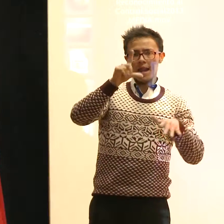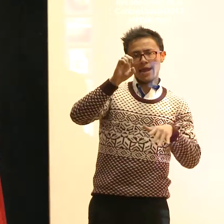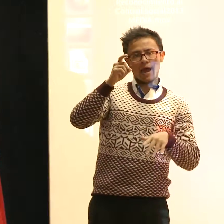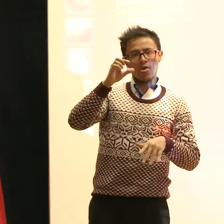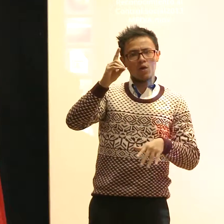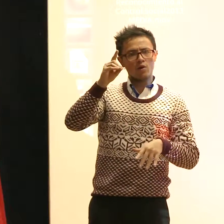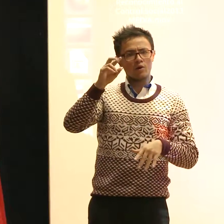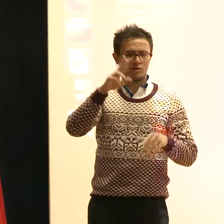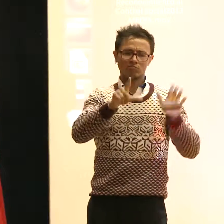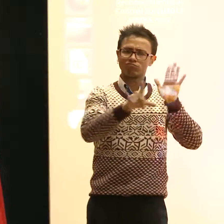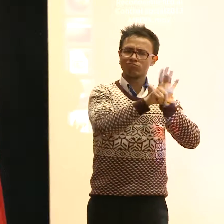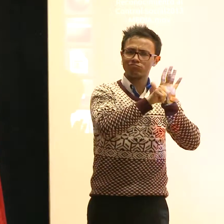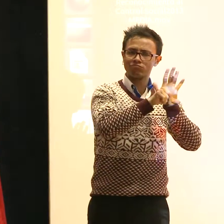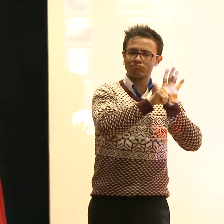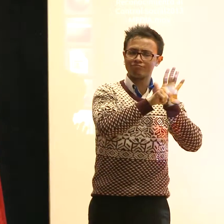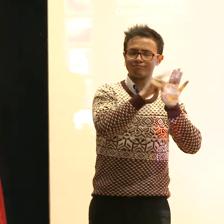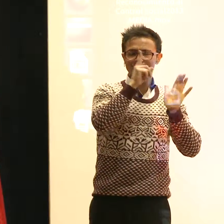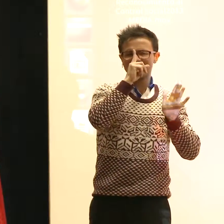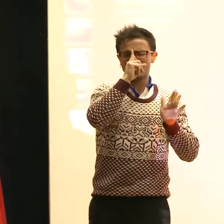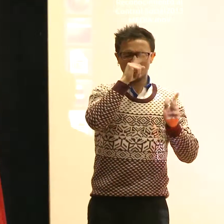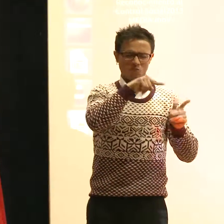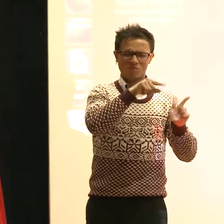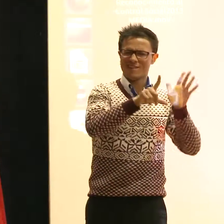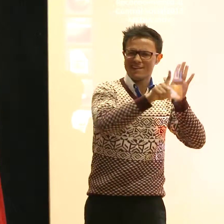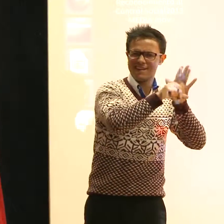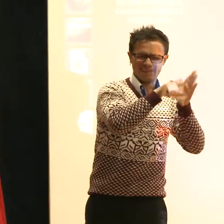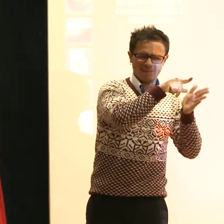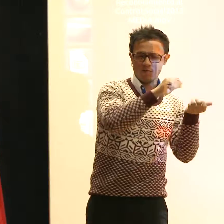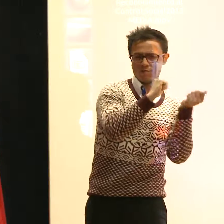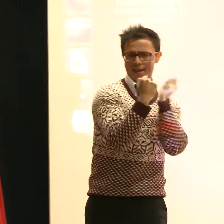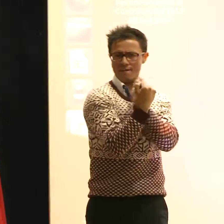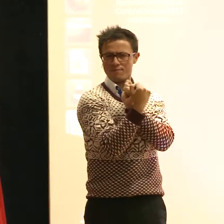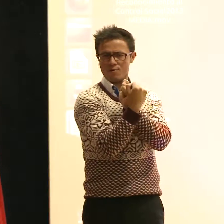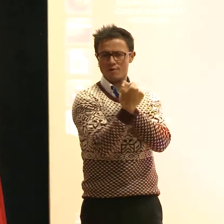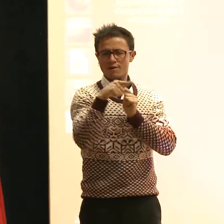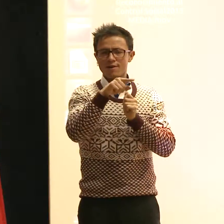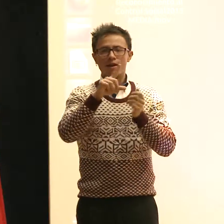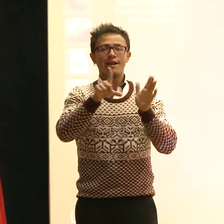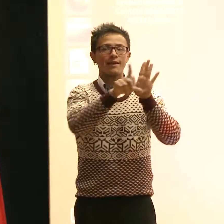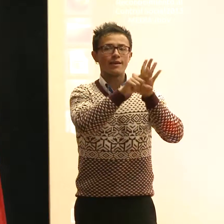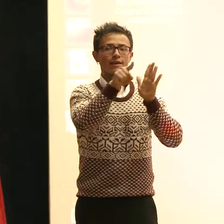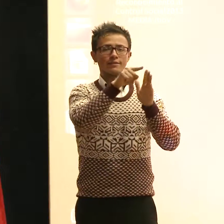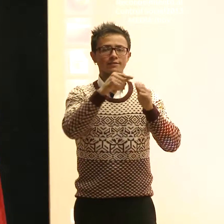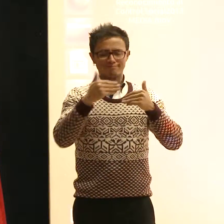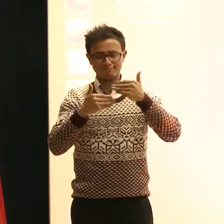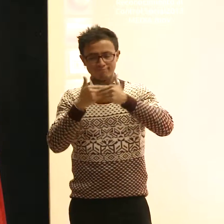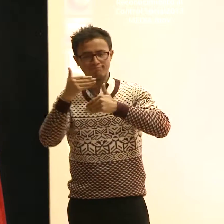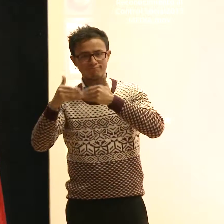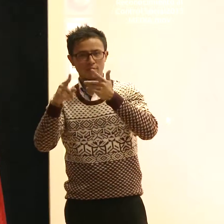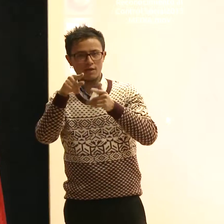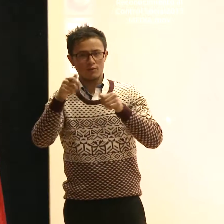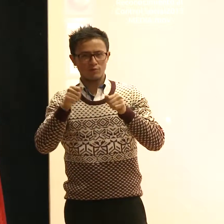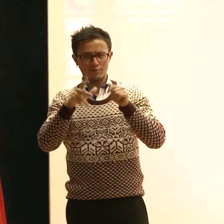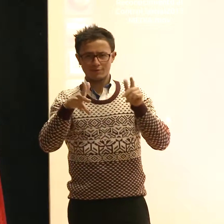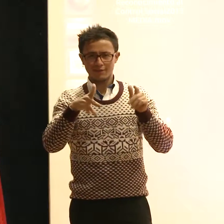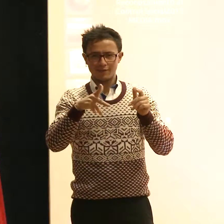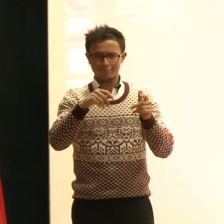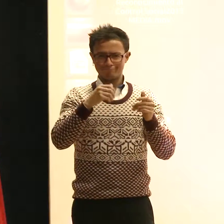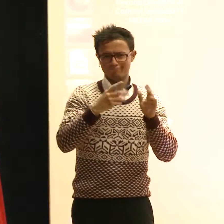expresión legal es apenas una traducción, probablemente una traducción acotada, por cierto controversial,